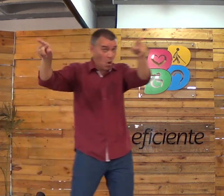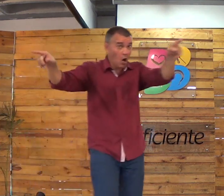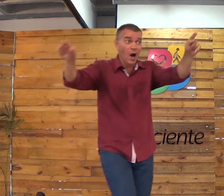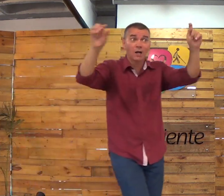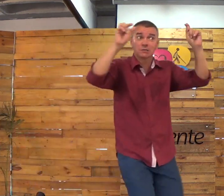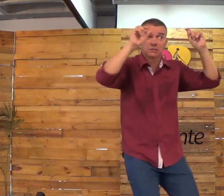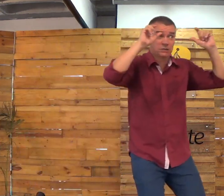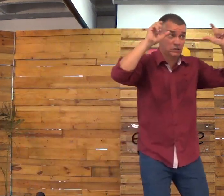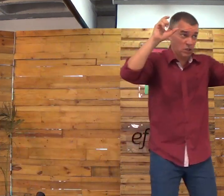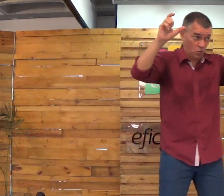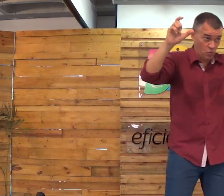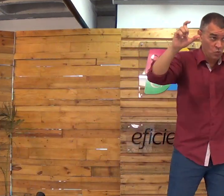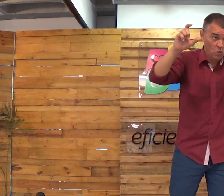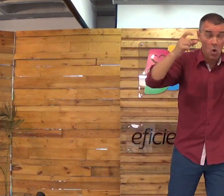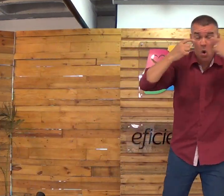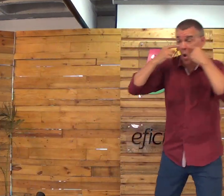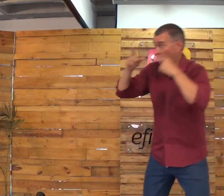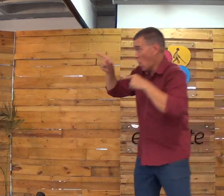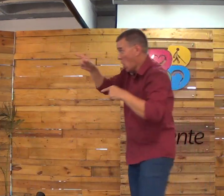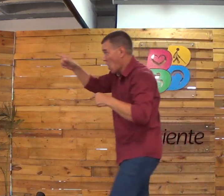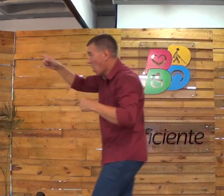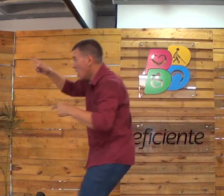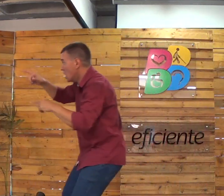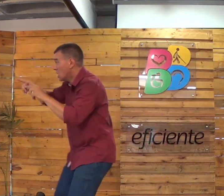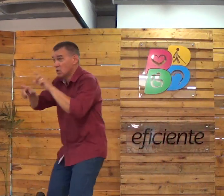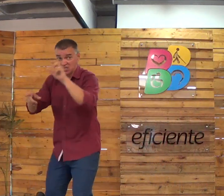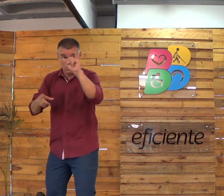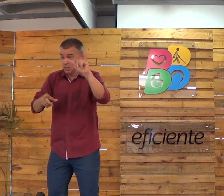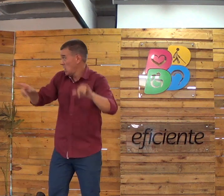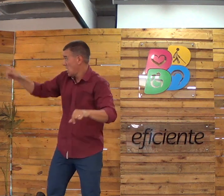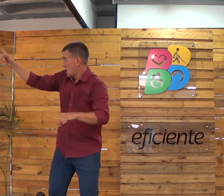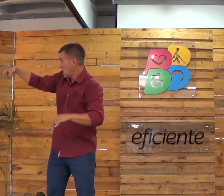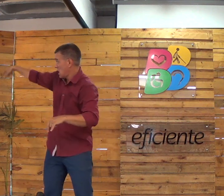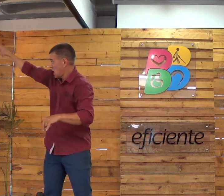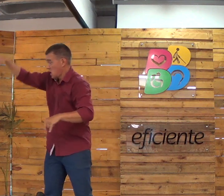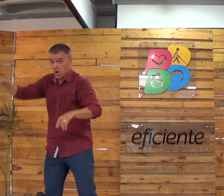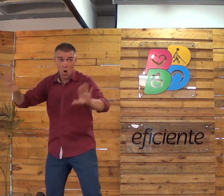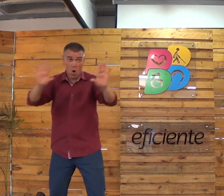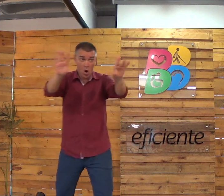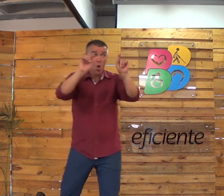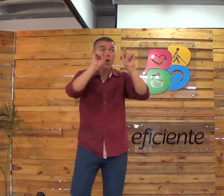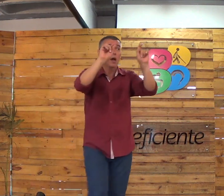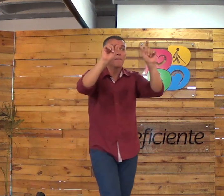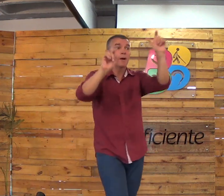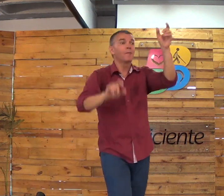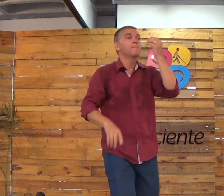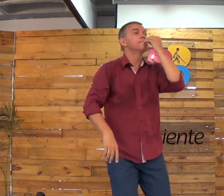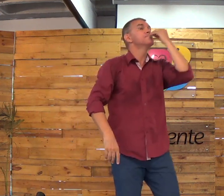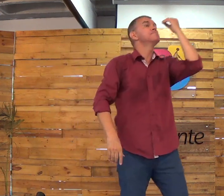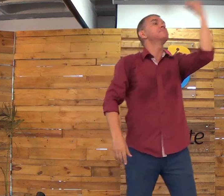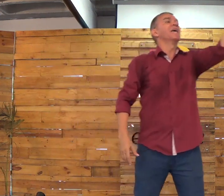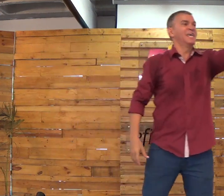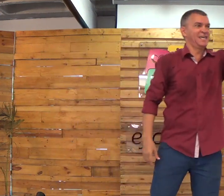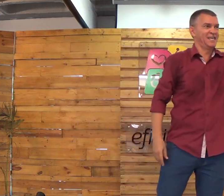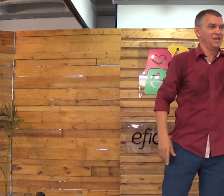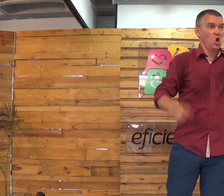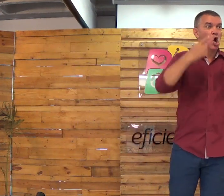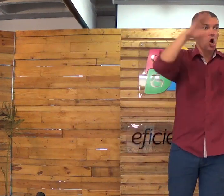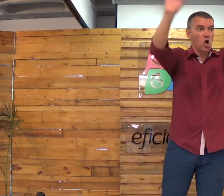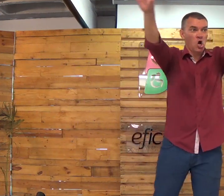Presta seu louvar pra vocês. Presta muita atenção. Abre seu olho agora. Olha isso pra si. Parece